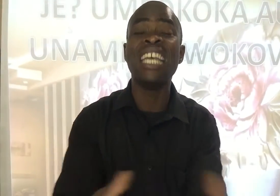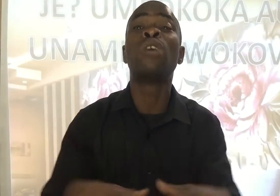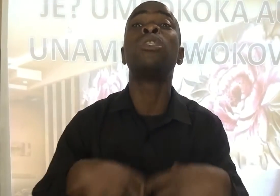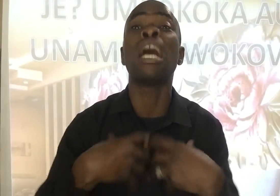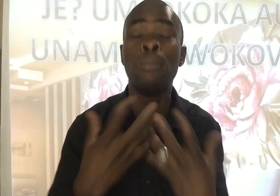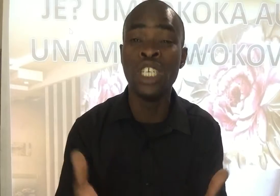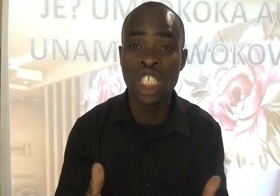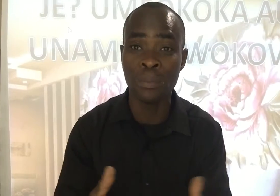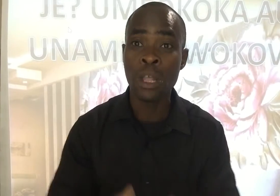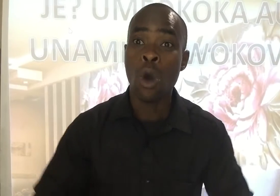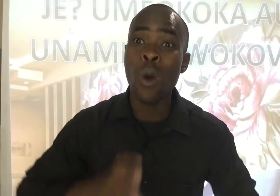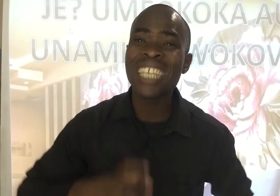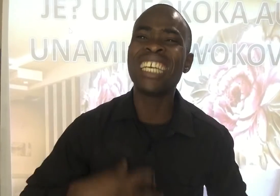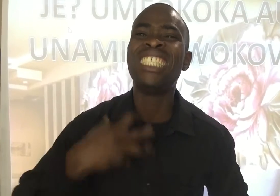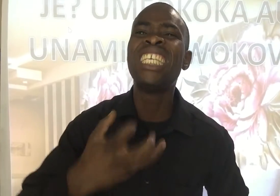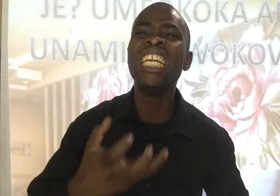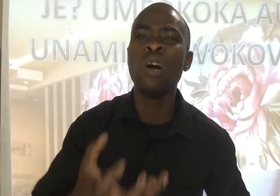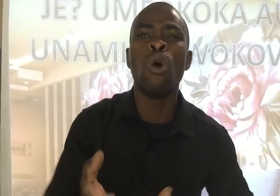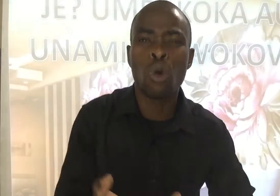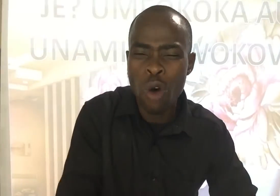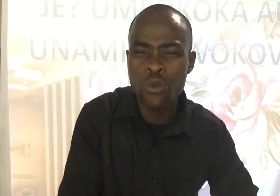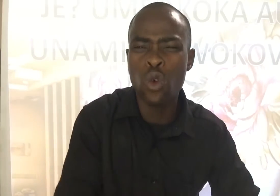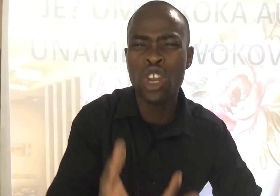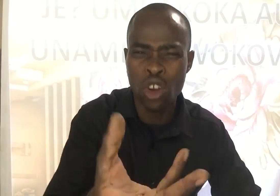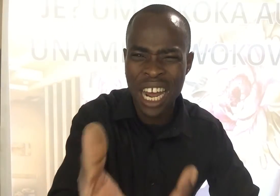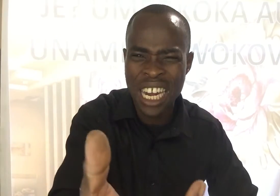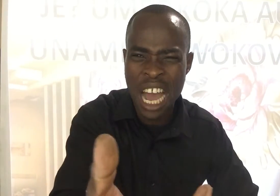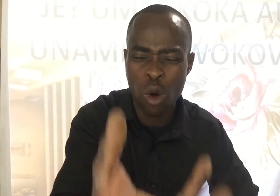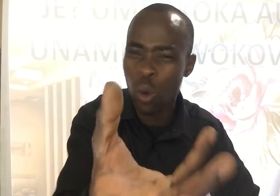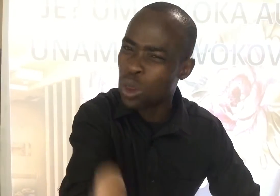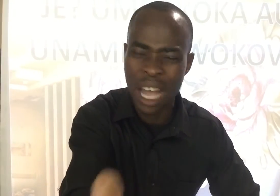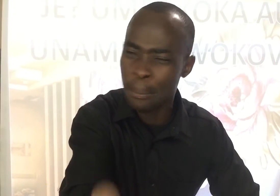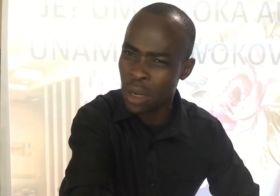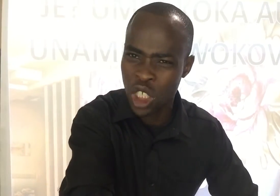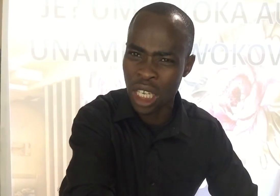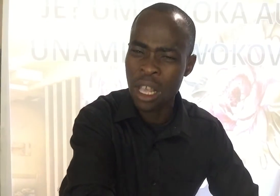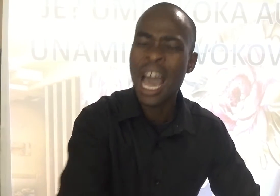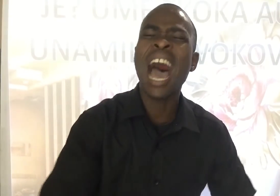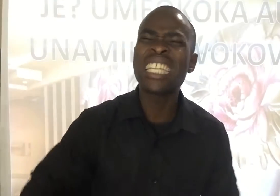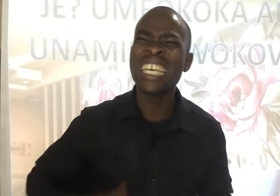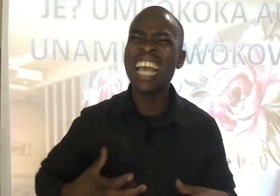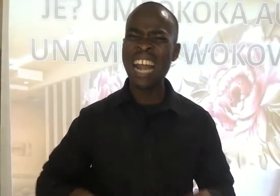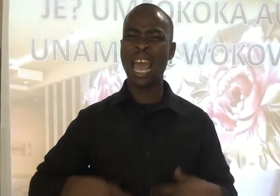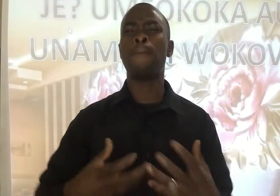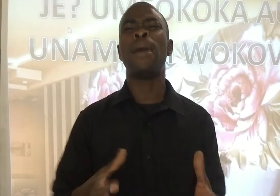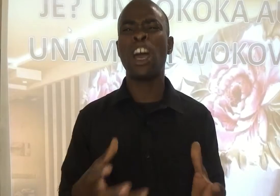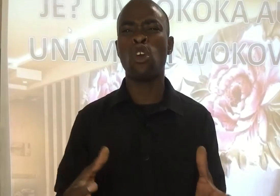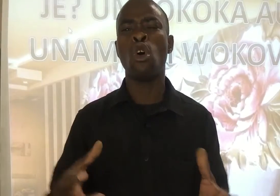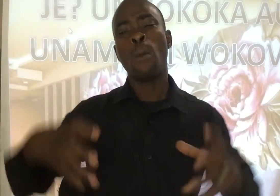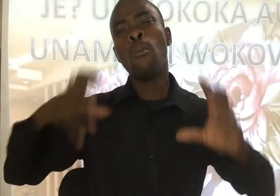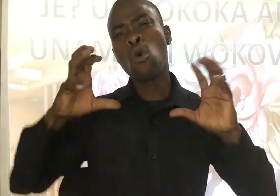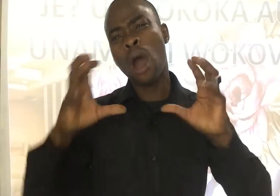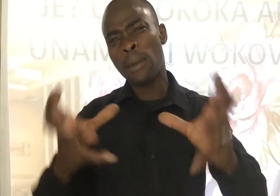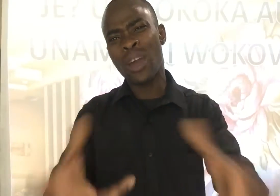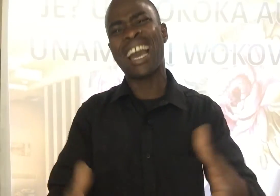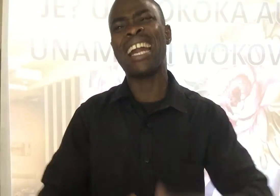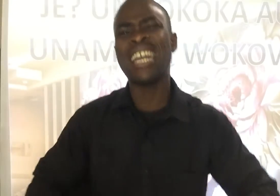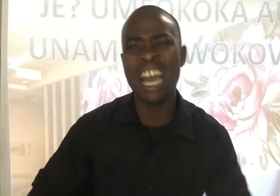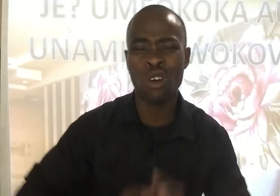Ikutambulisha Wacha jina wokofu uri ndani yako ukutambulisha Acha yale ambayo Mungu ameweka ndani yako